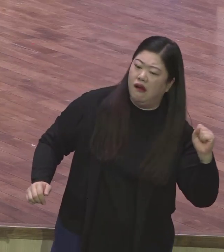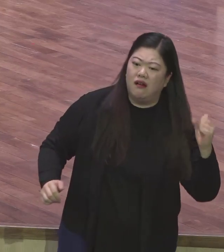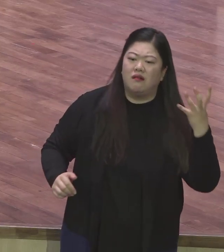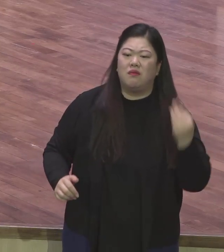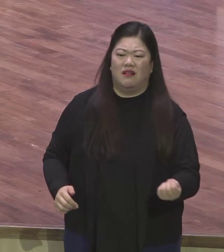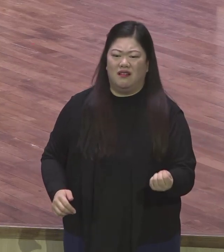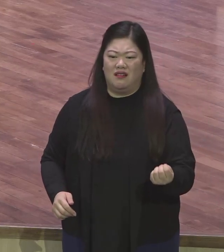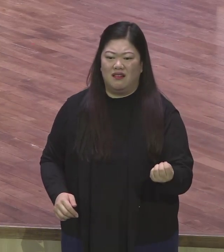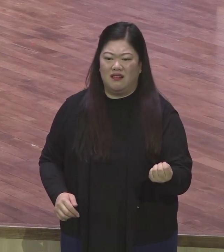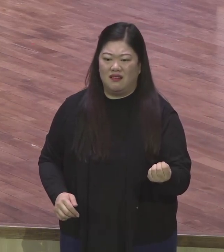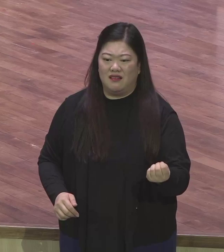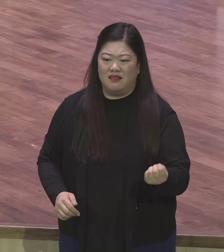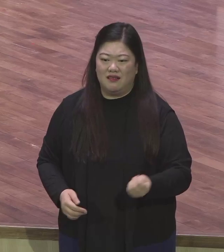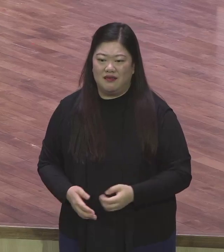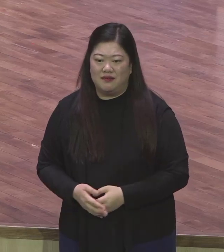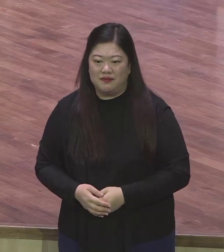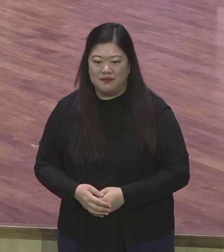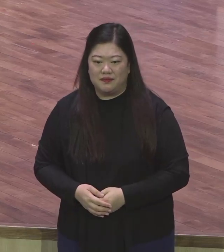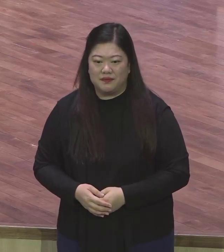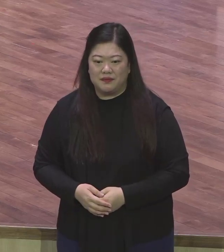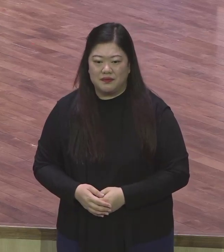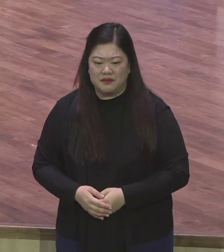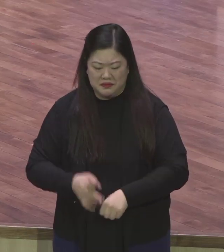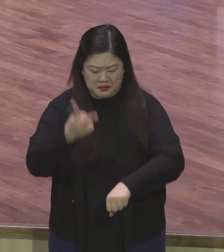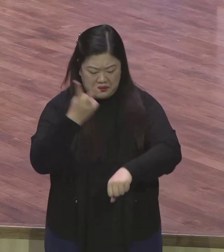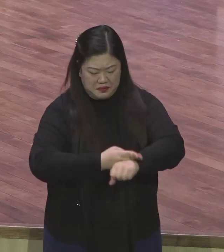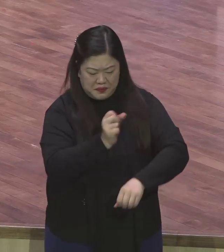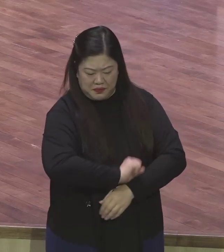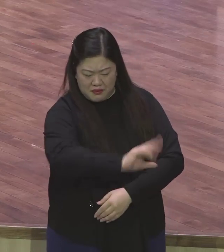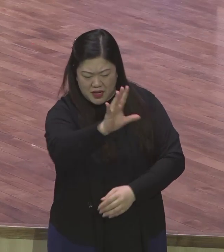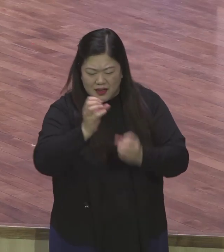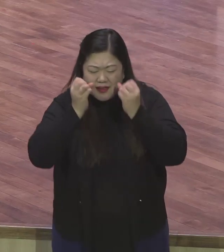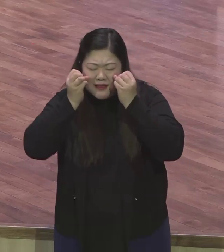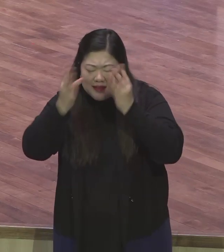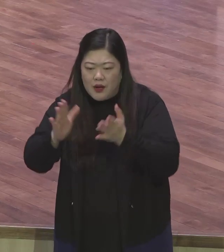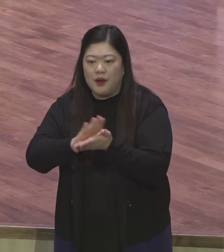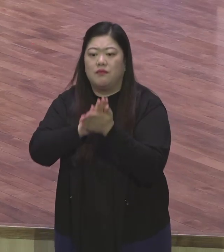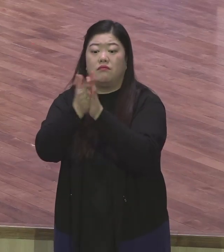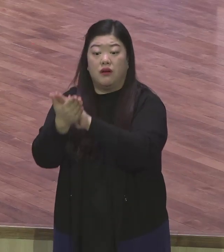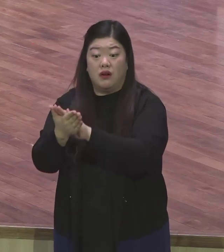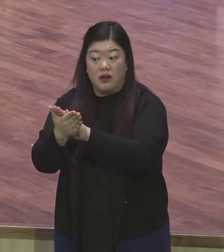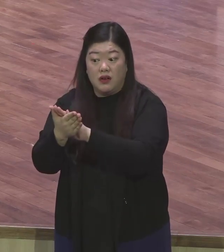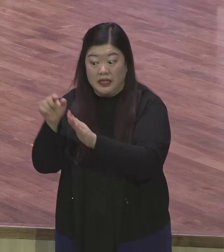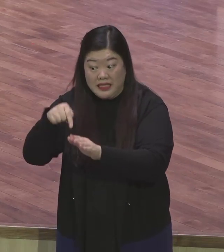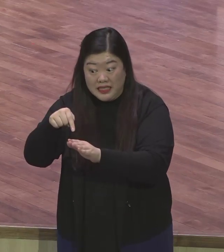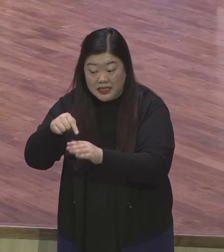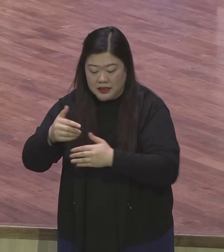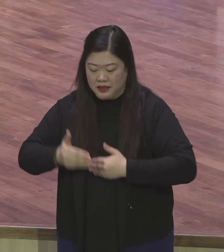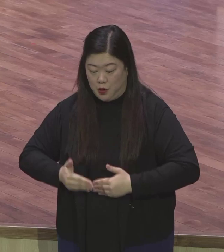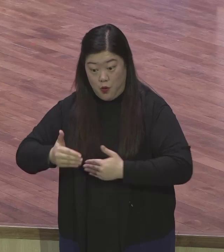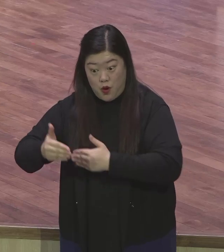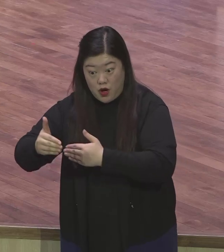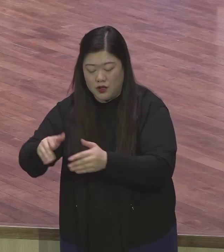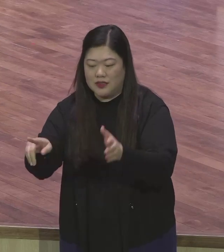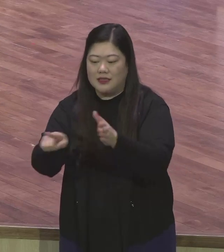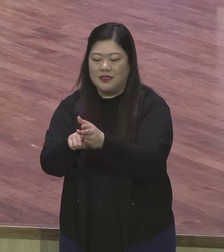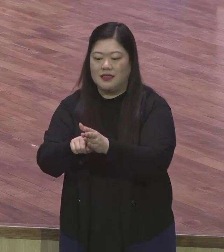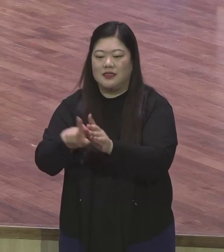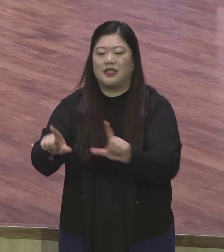이렇게 옛틀을 깨고 새틀을 갖추는 변화의 과정이 신앙생활이다 그래요 신앙생활을 계속 깨어가는 겁니다